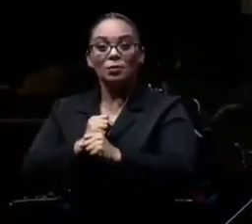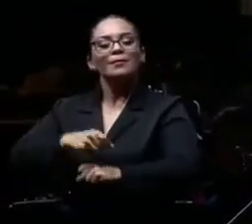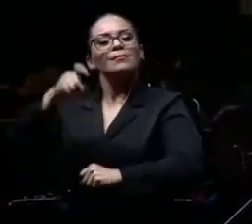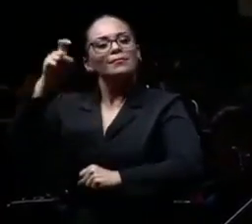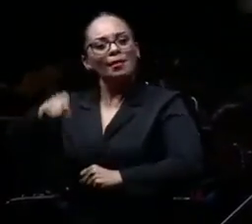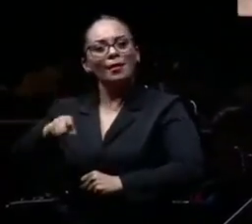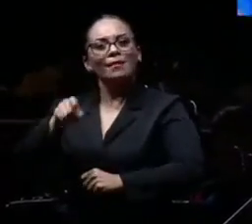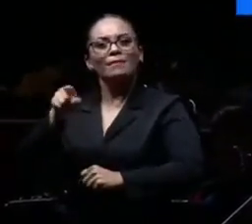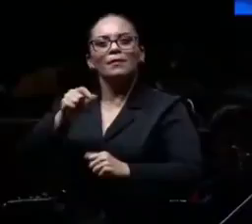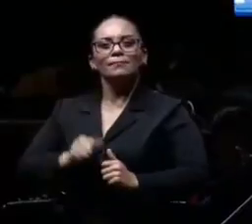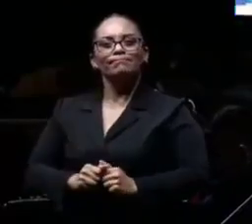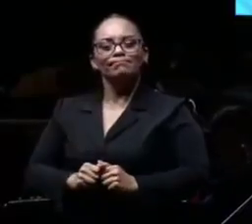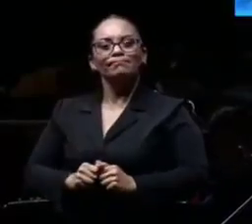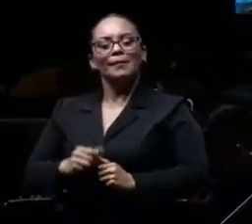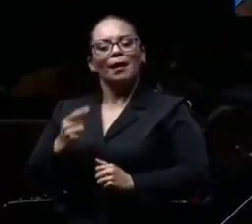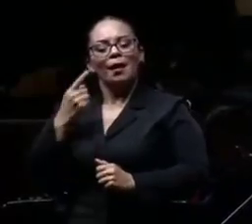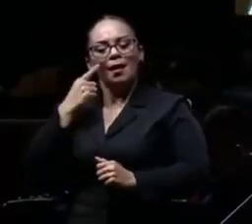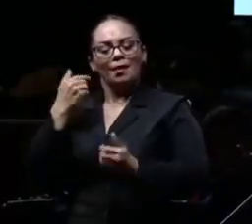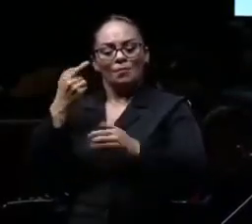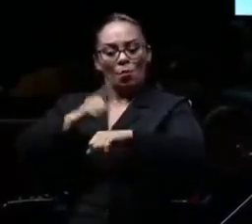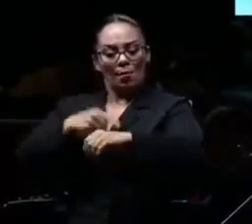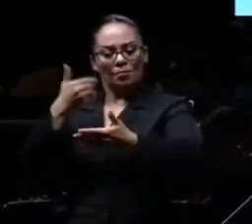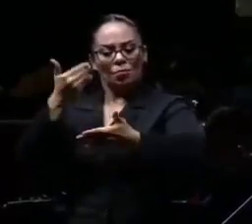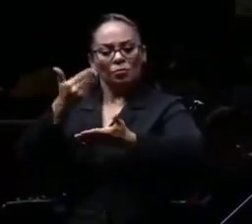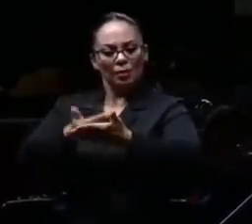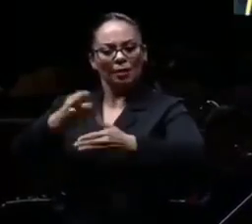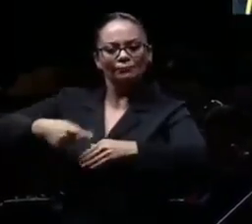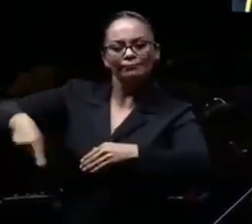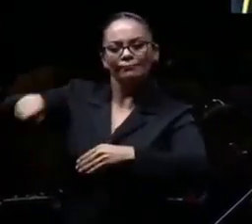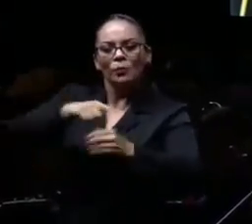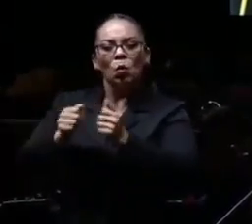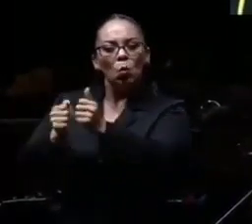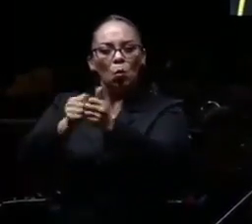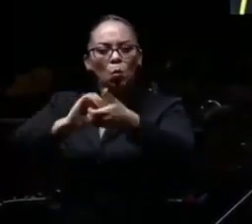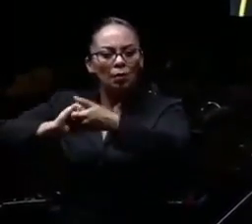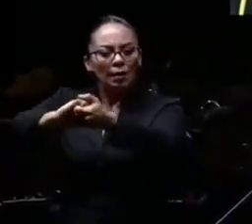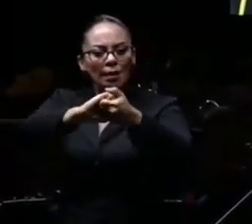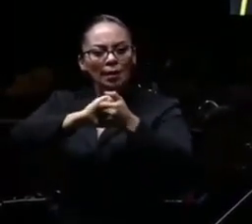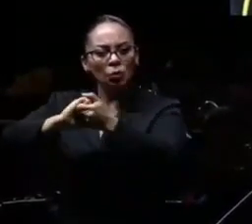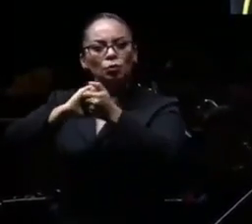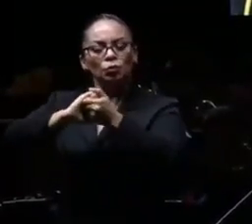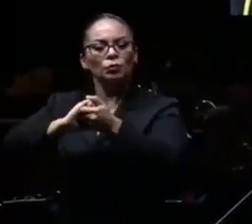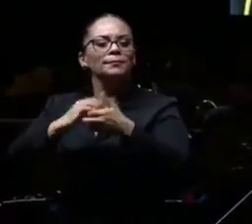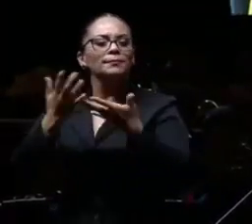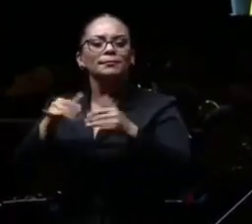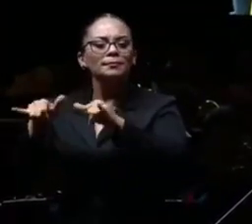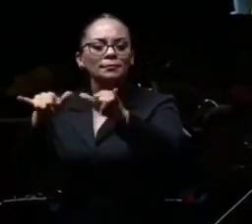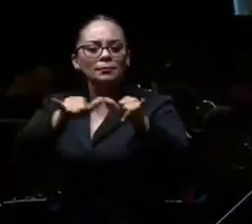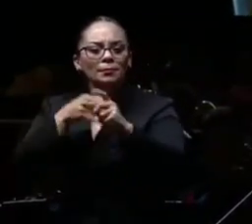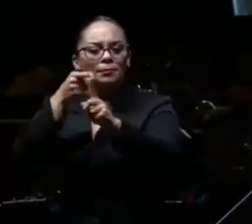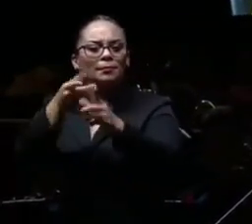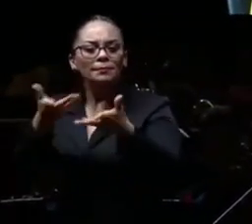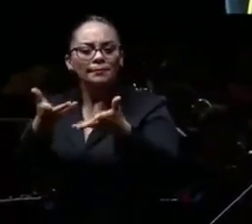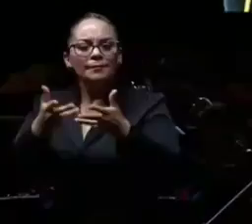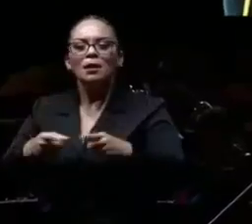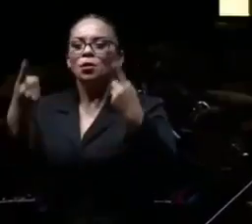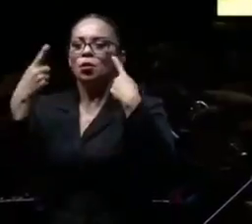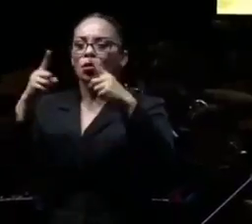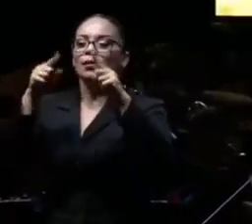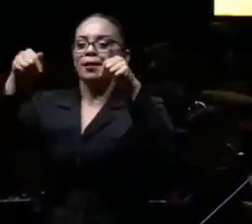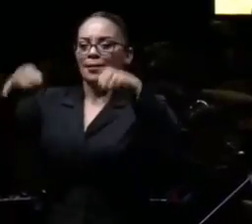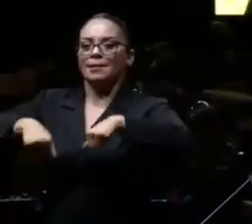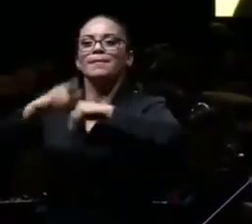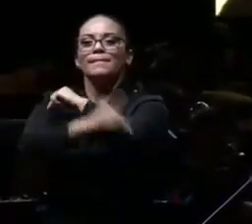encontrarnos unidos en el objetivo común de hacer que este sea un